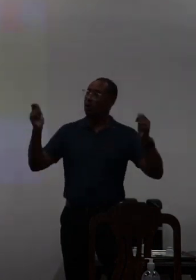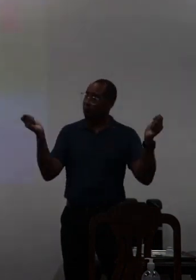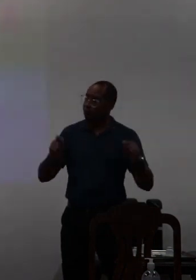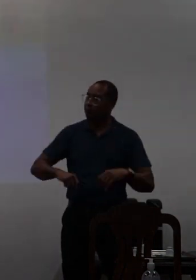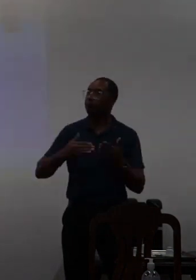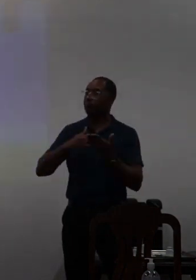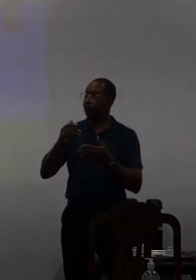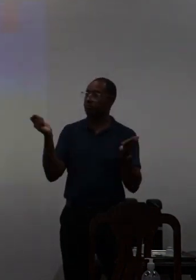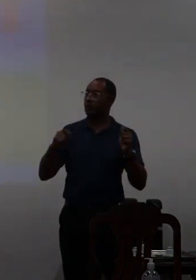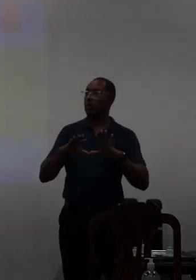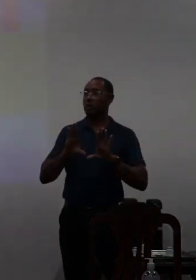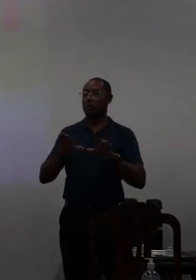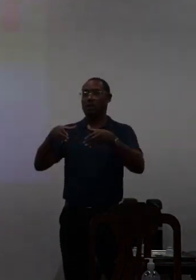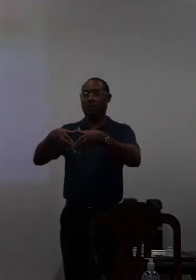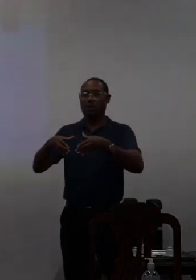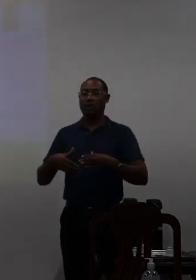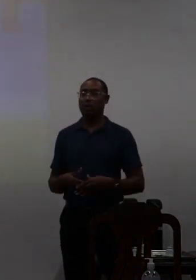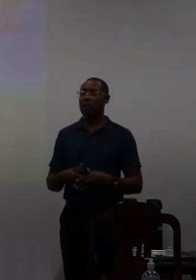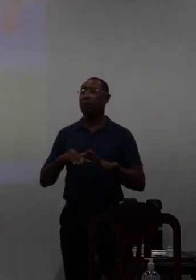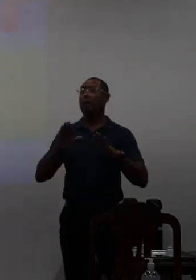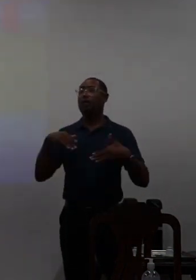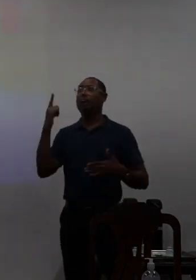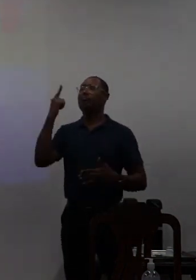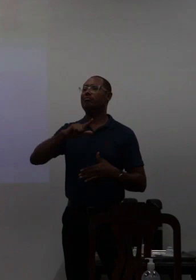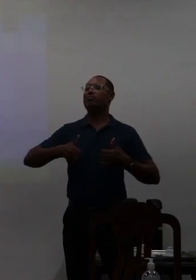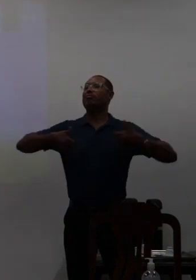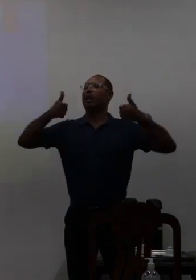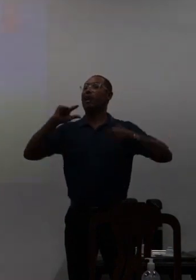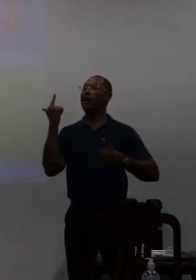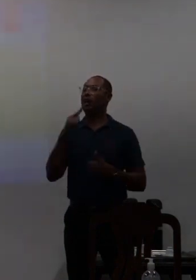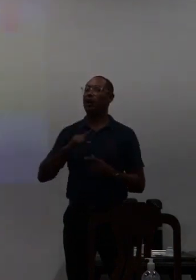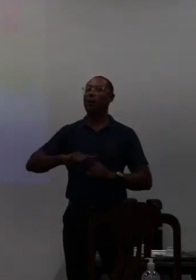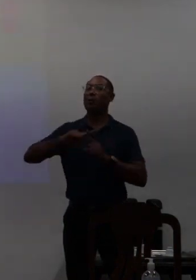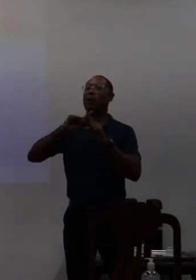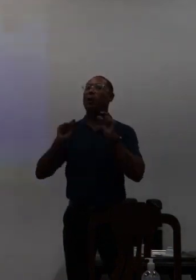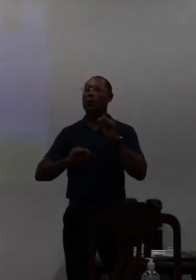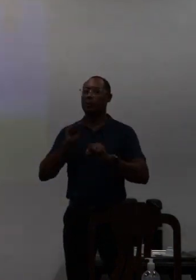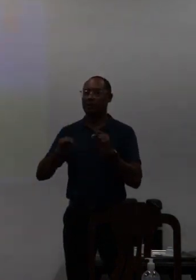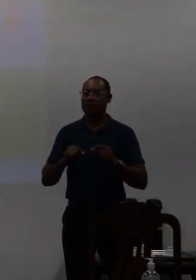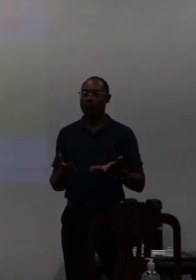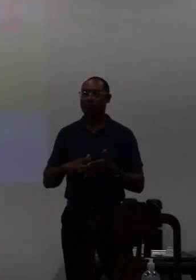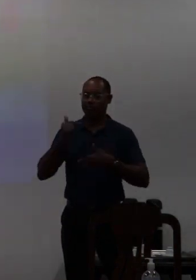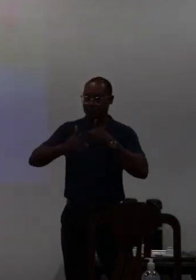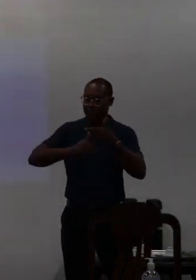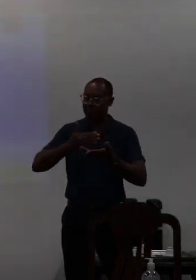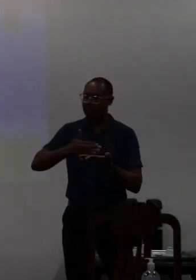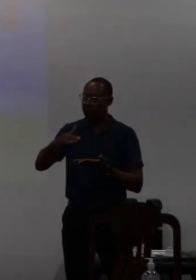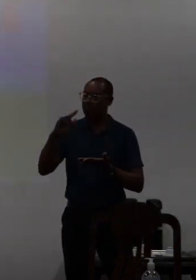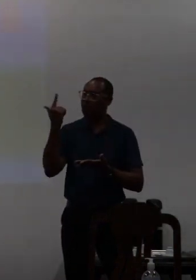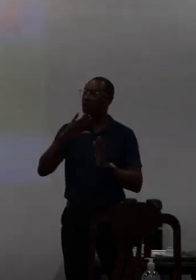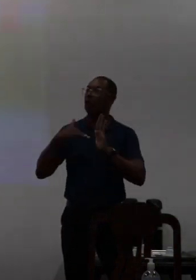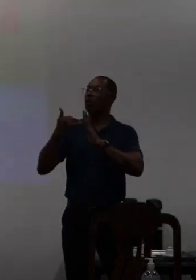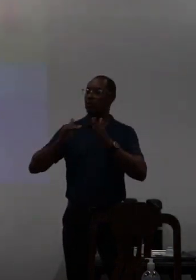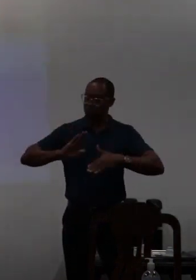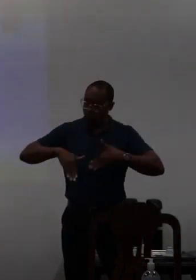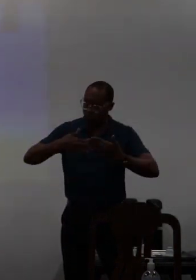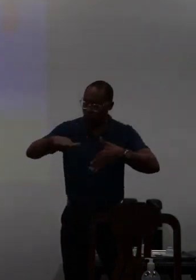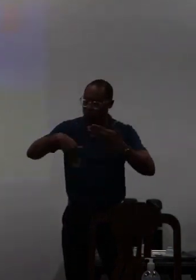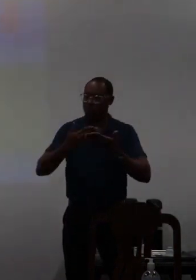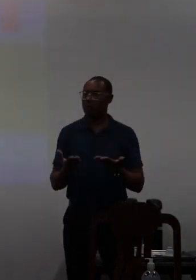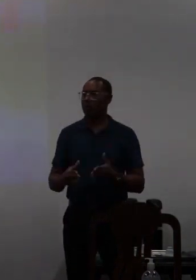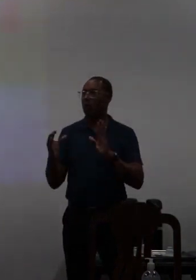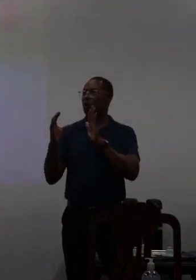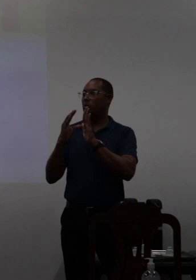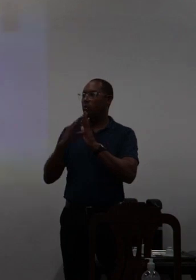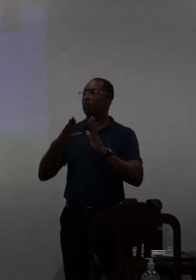vai ser uma construção coletiva qual a vantagem disso? Nós vamos participar efetivamente de todo o processo como